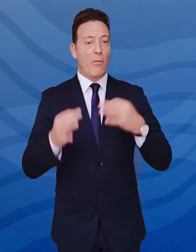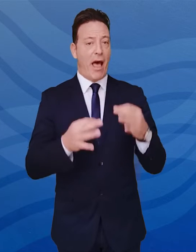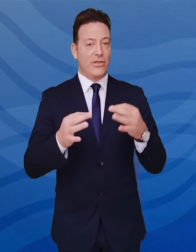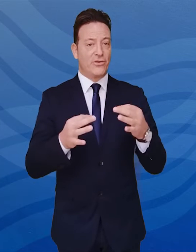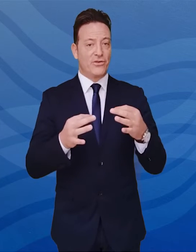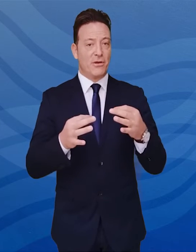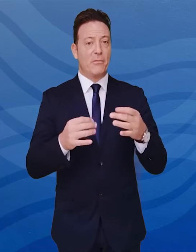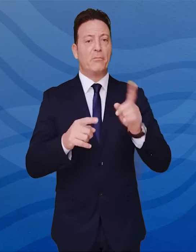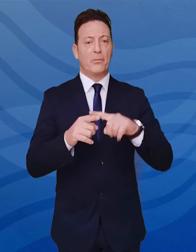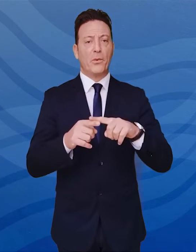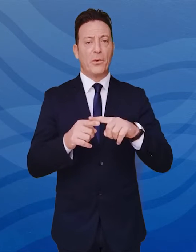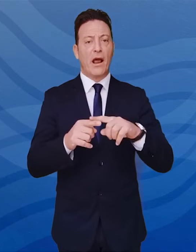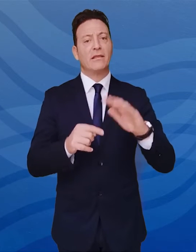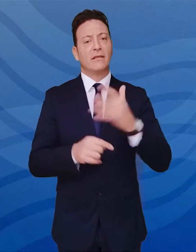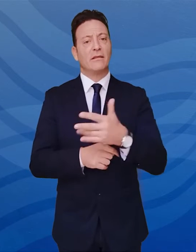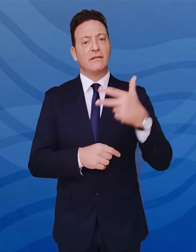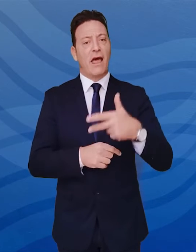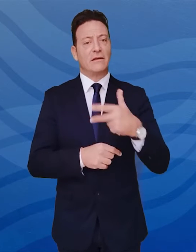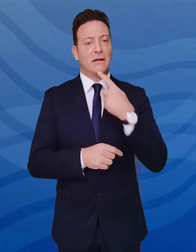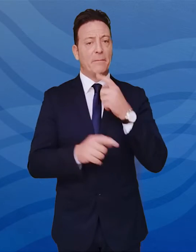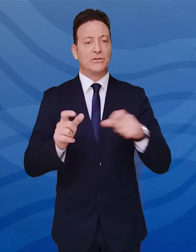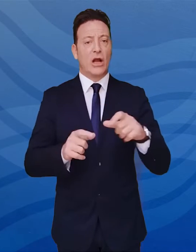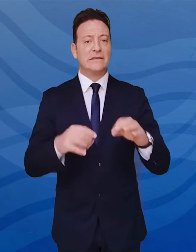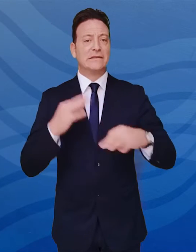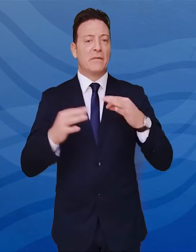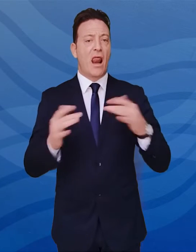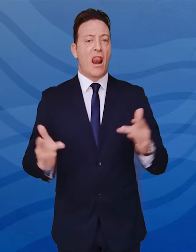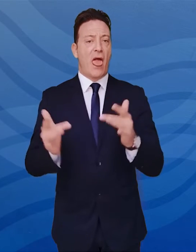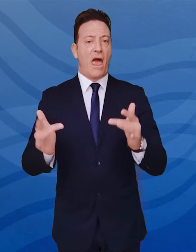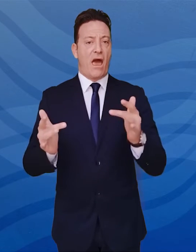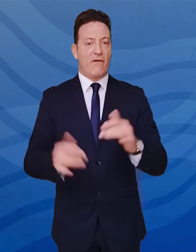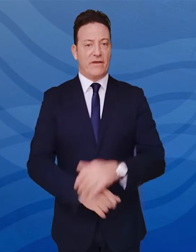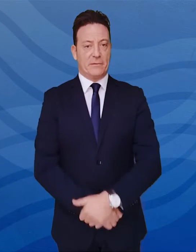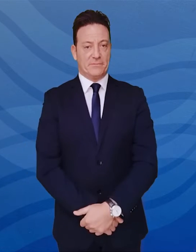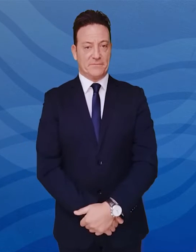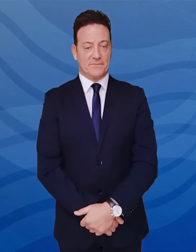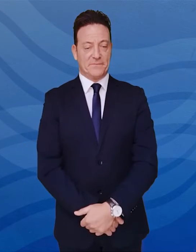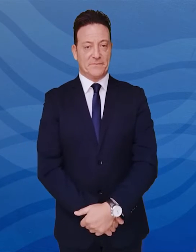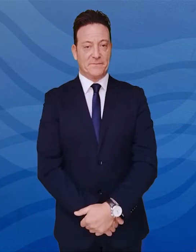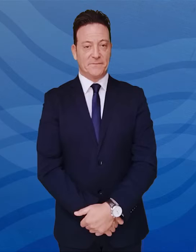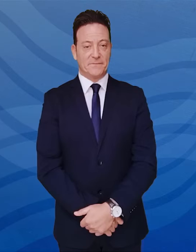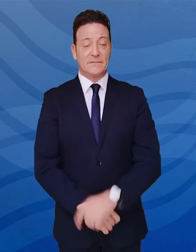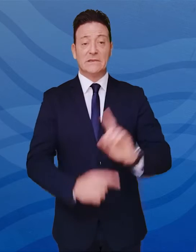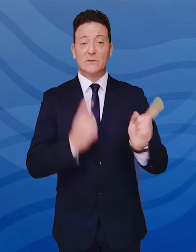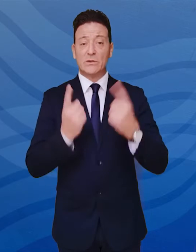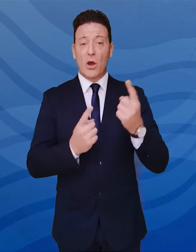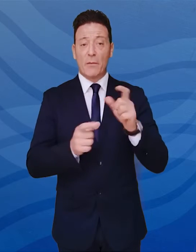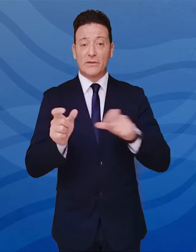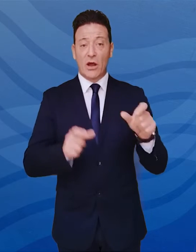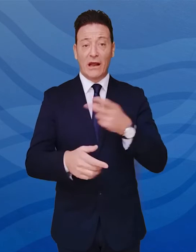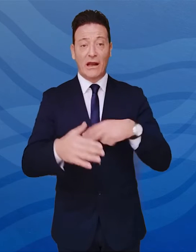dai sintomatici lievi. Per quanto riguarda invece i ricoverati,